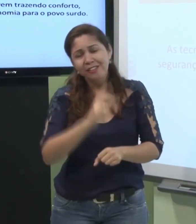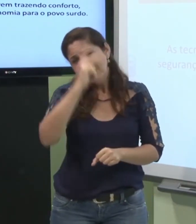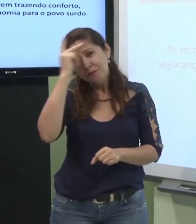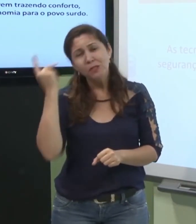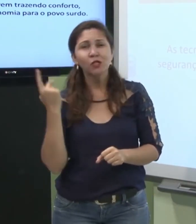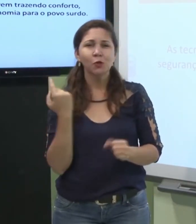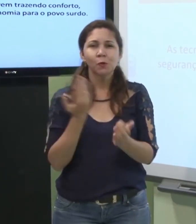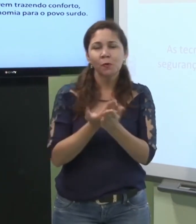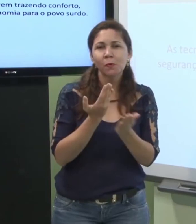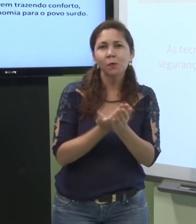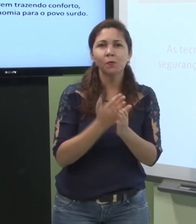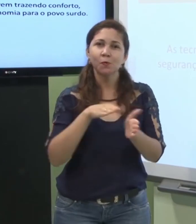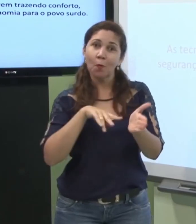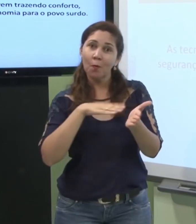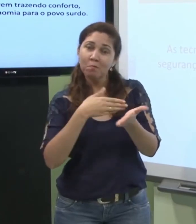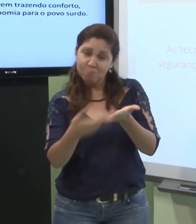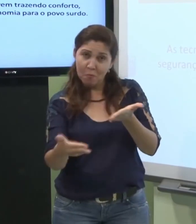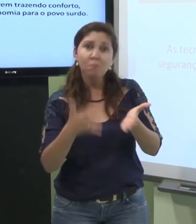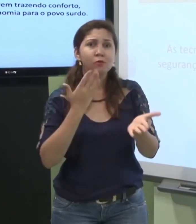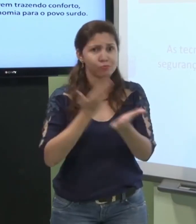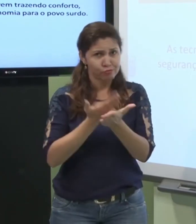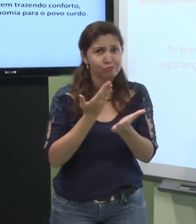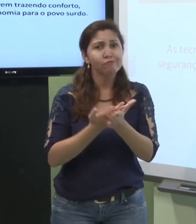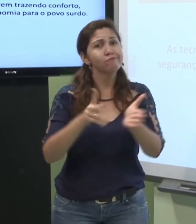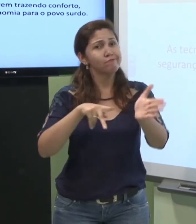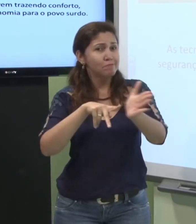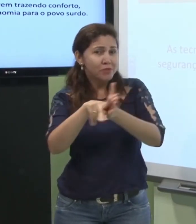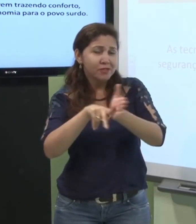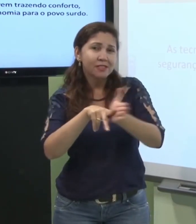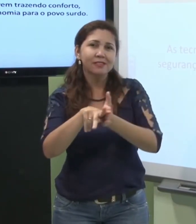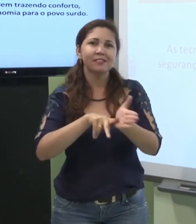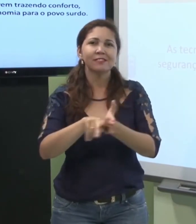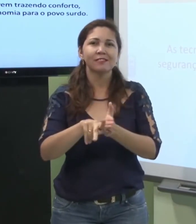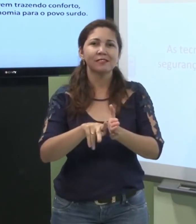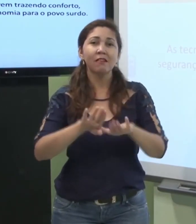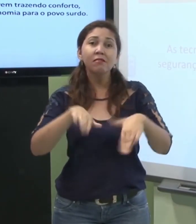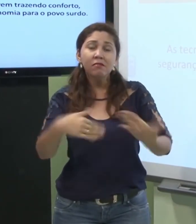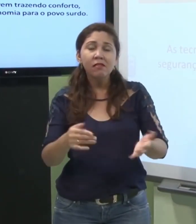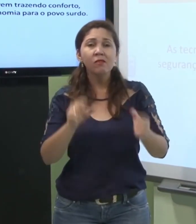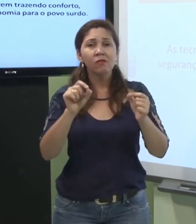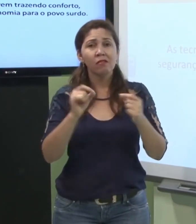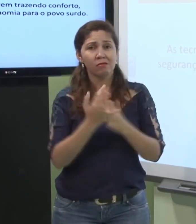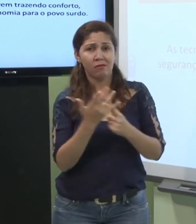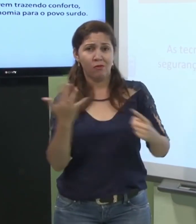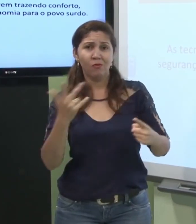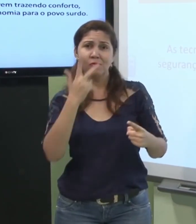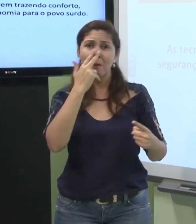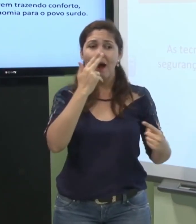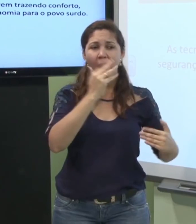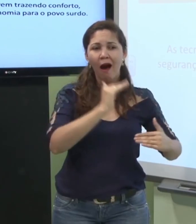e as pessoas começaram a estudar e a pesquisar sobre as tecnologias e começaram a desenvolver.